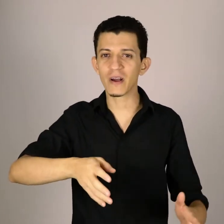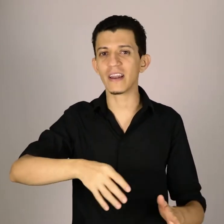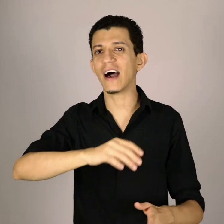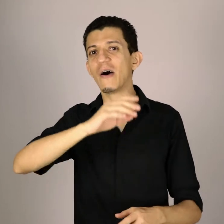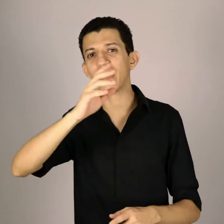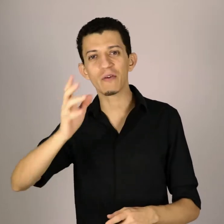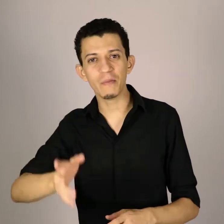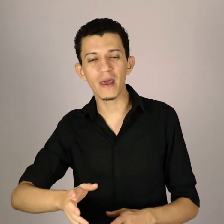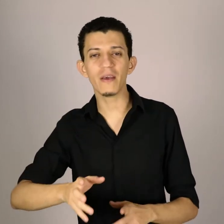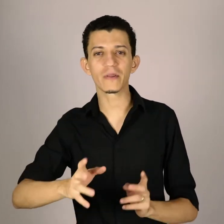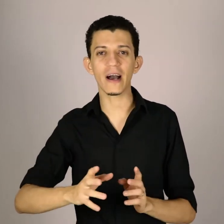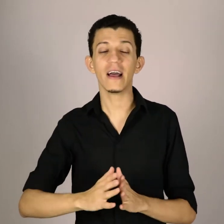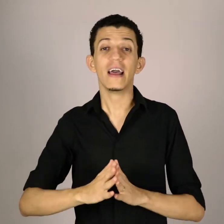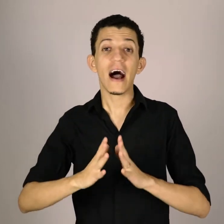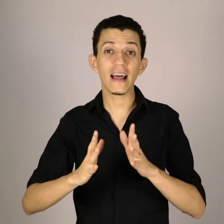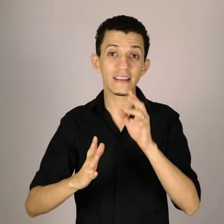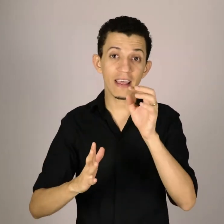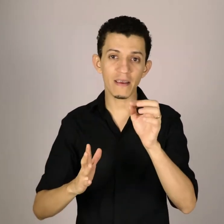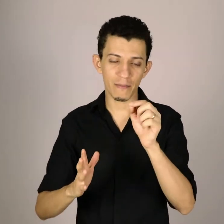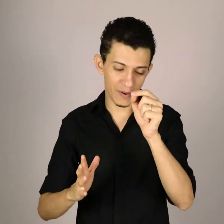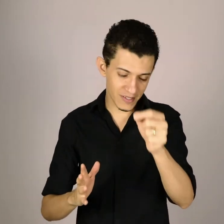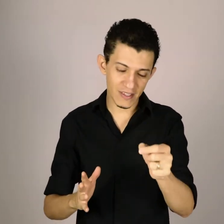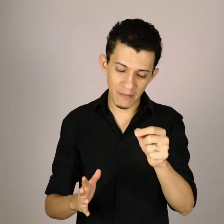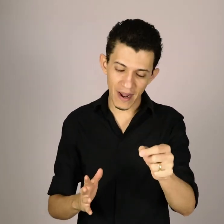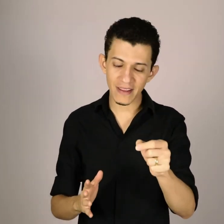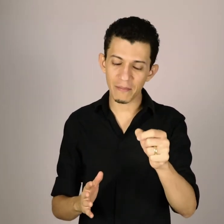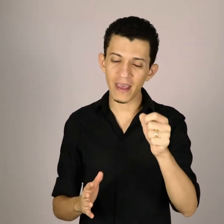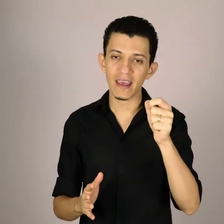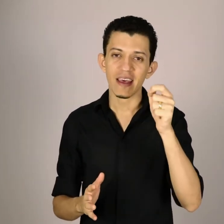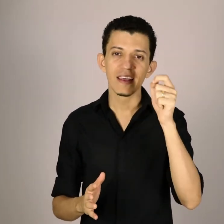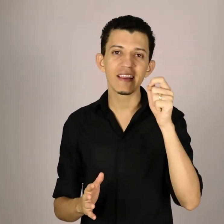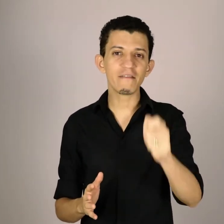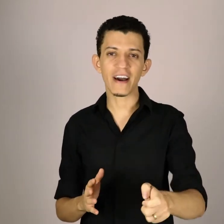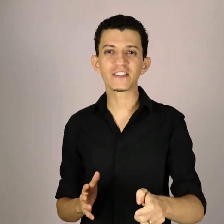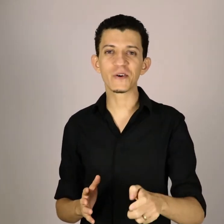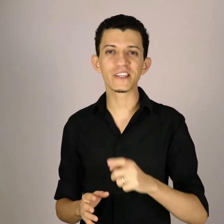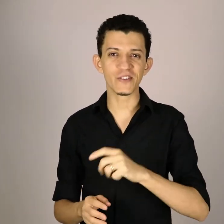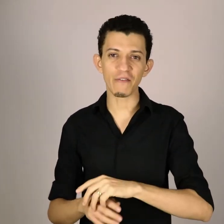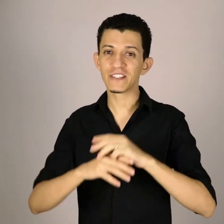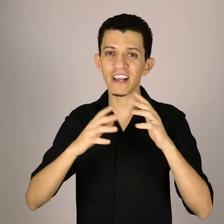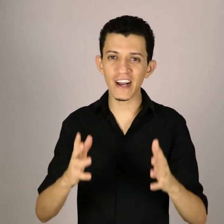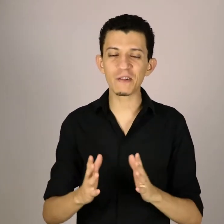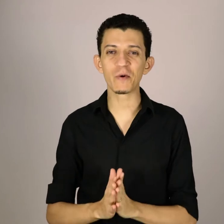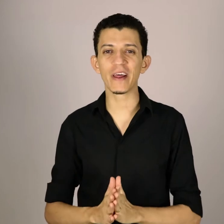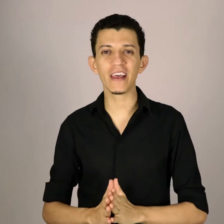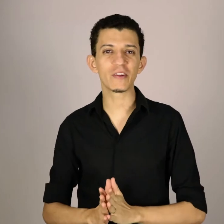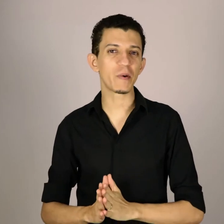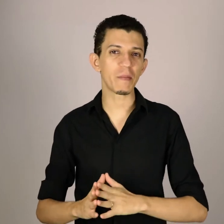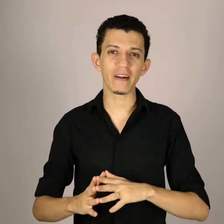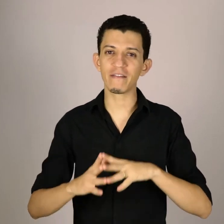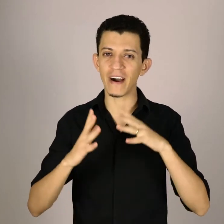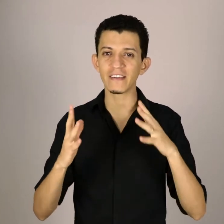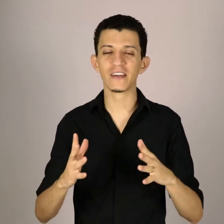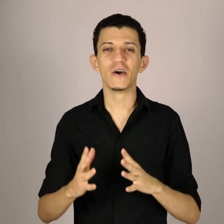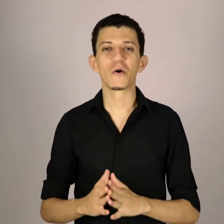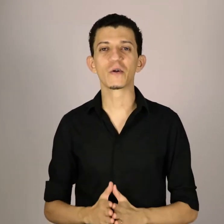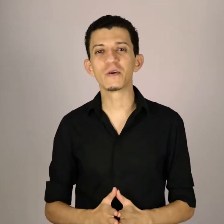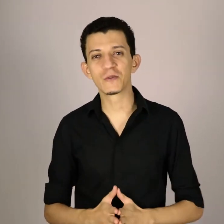canal, lá no e-mail, tá? Ah, e tem, preciso lembrar também, que tem várias coisas novas chegando por aí, estou preparando vários conteúdos